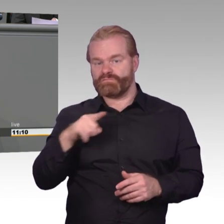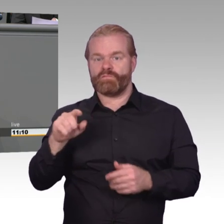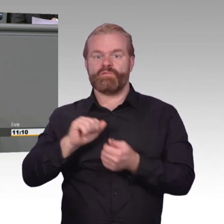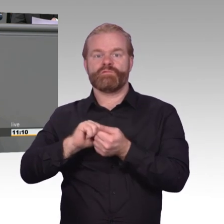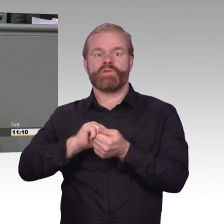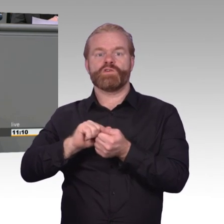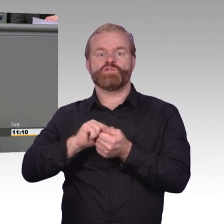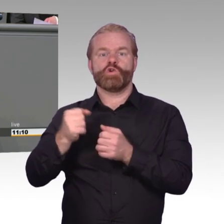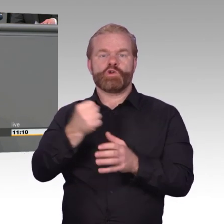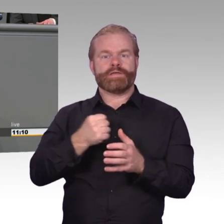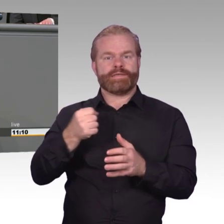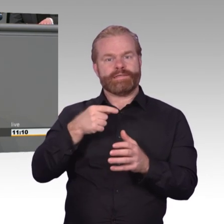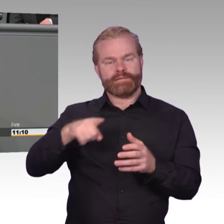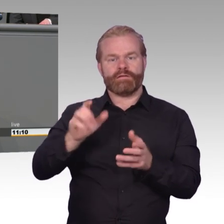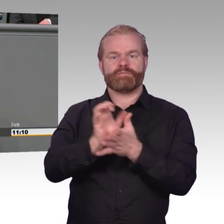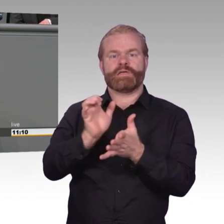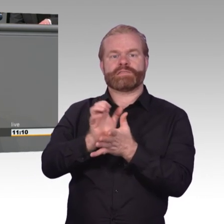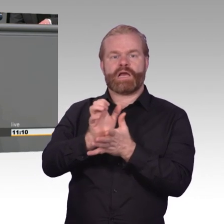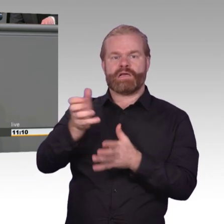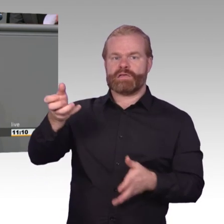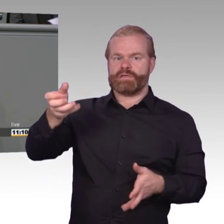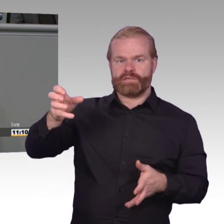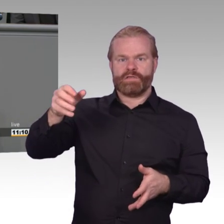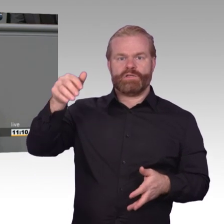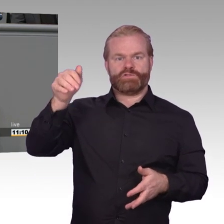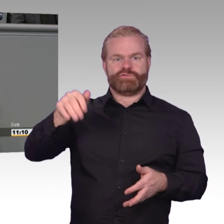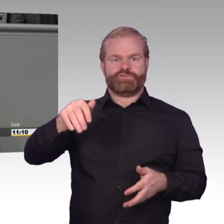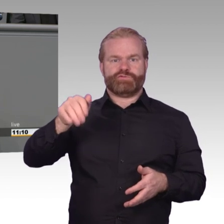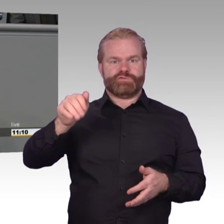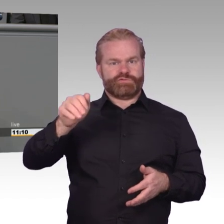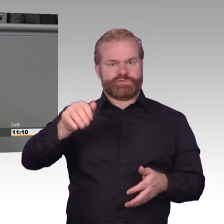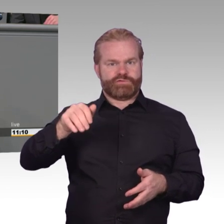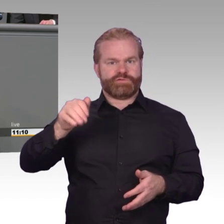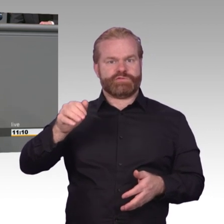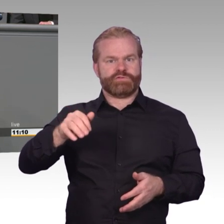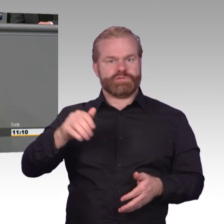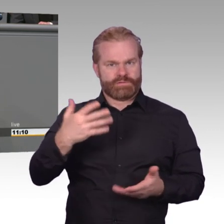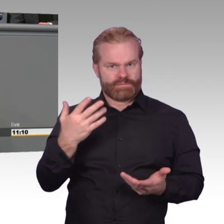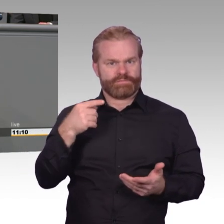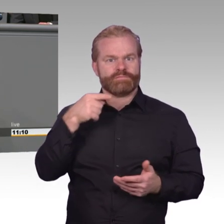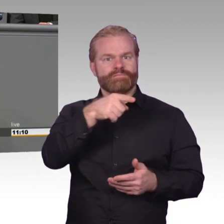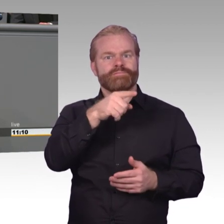Aber was macht dieses Abhören? Es macht Angst. Es macht Angst, frei und offen zu sprechen, seine Meinung zu äußern.